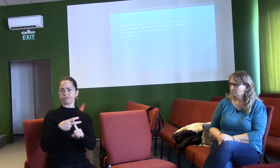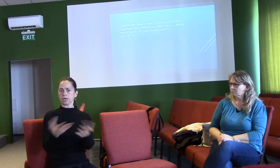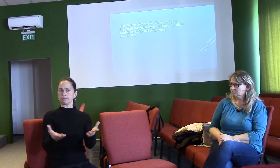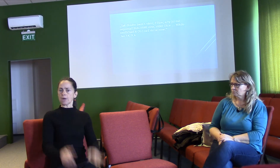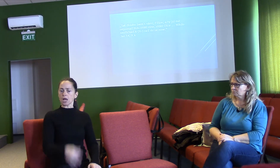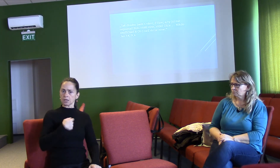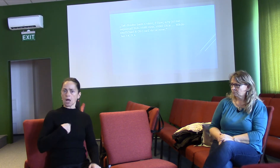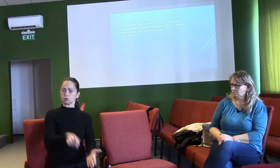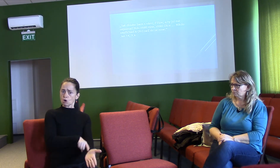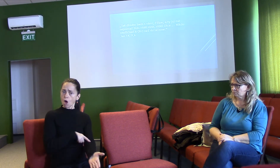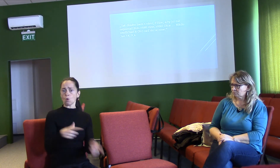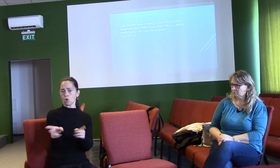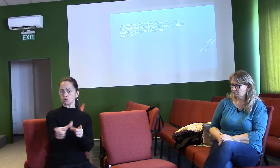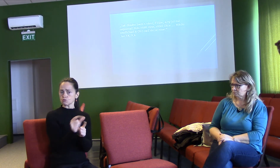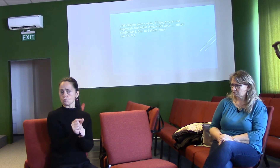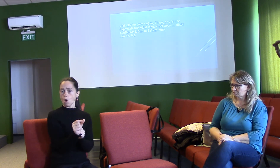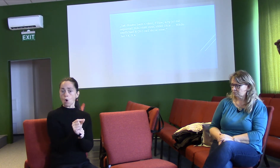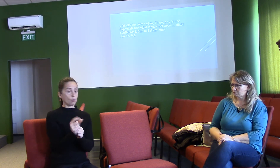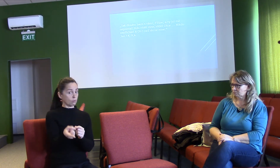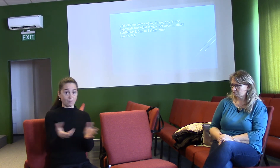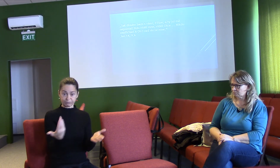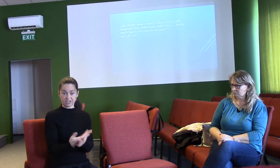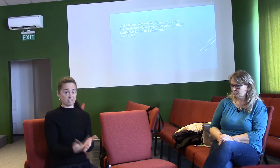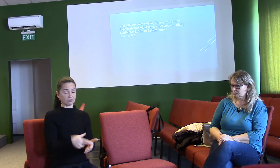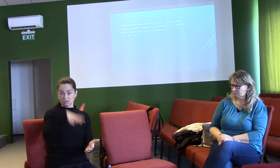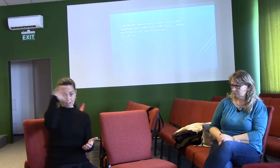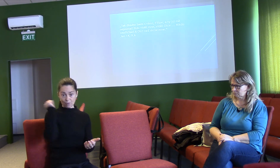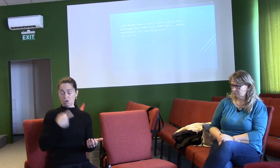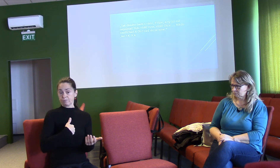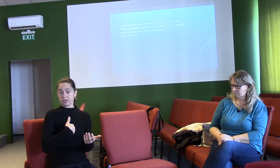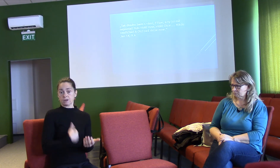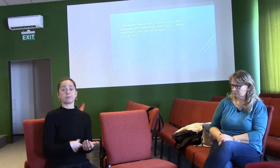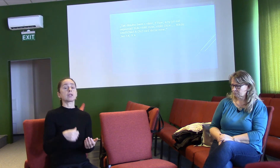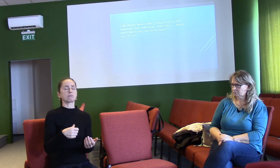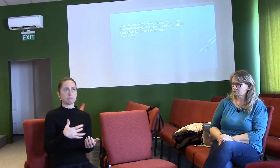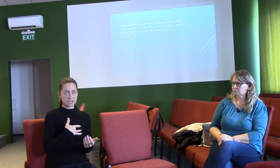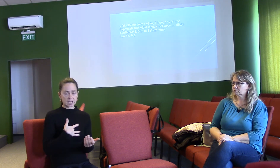nepoznal. Kdo viděl mne, viděl otce. Nikdo nepřichází k otci, než skrze mne.